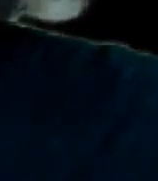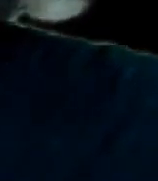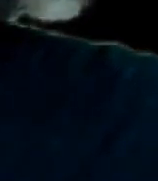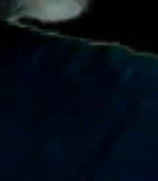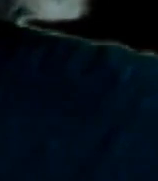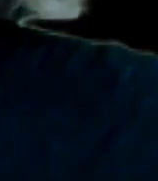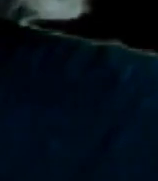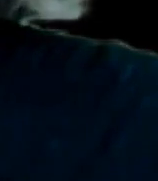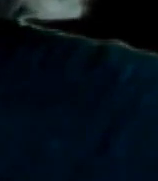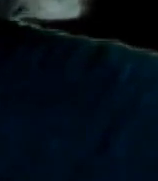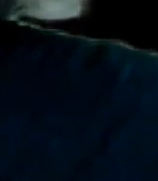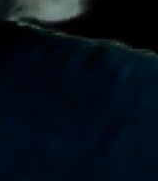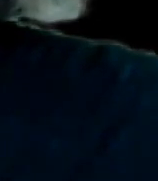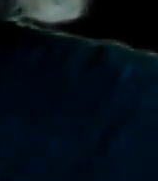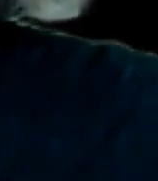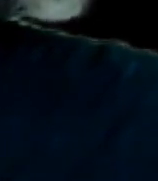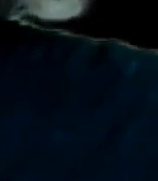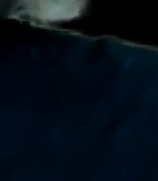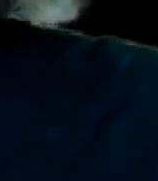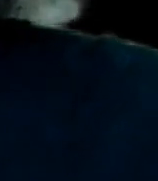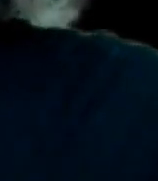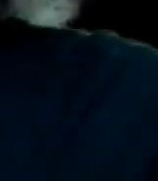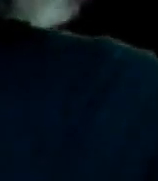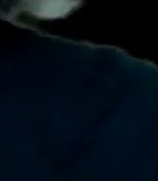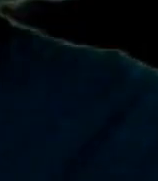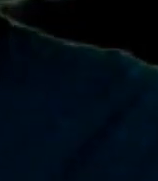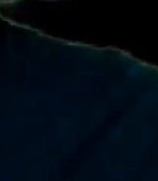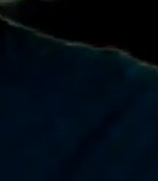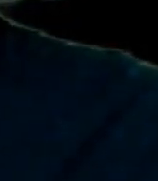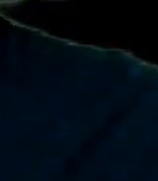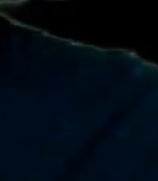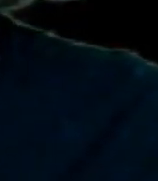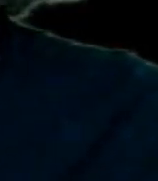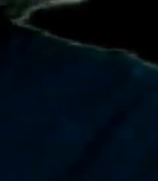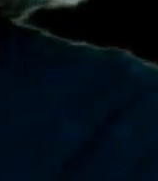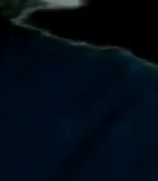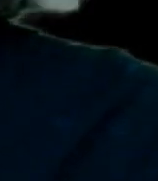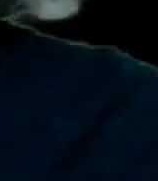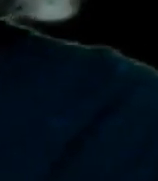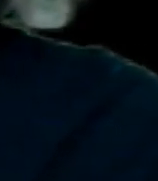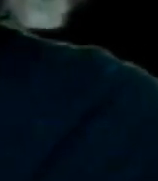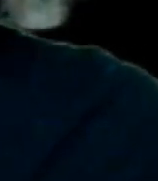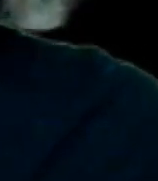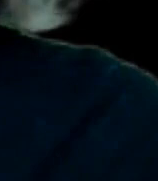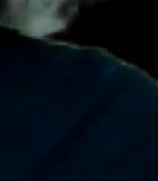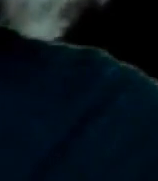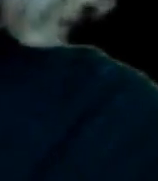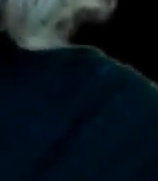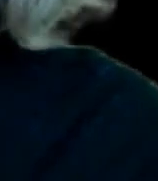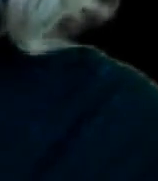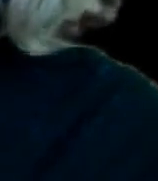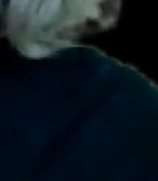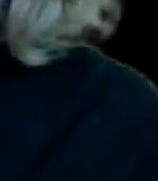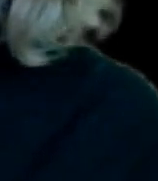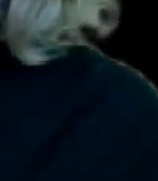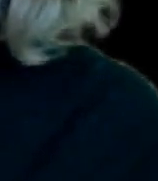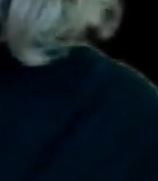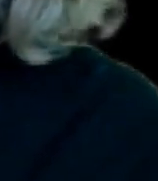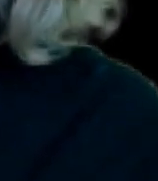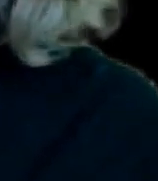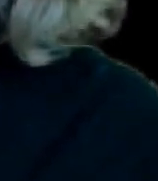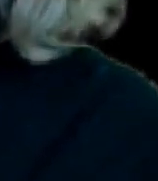aceptada Lo que fui a hablar acerca de los discapacitados en la segunda mañanera También fue muy bien